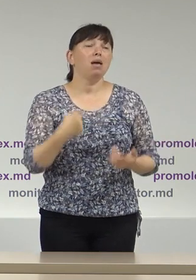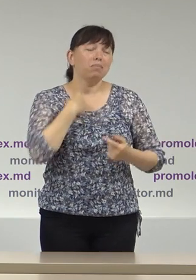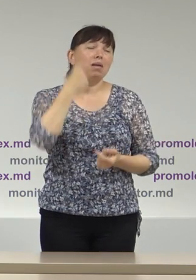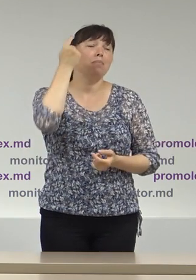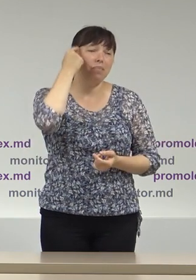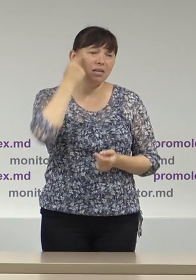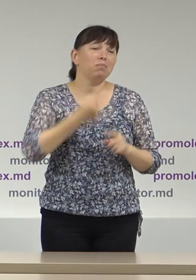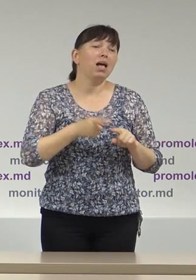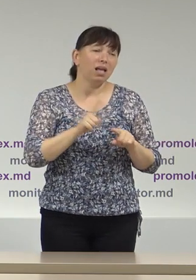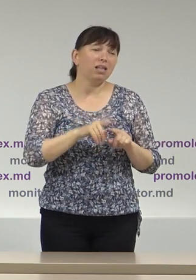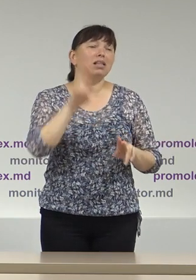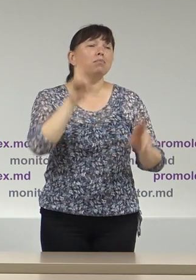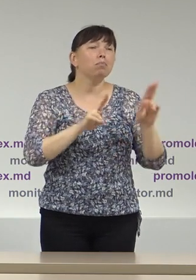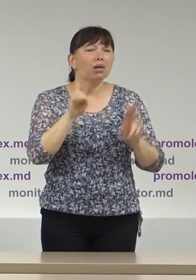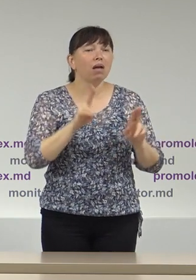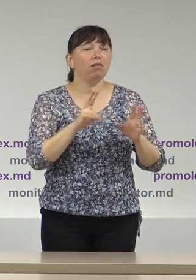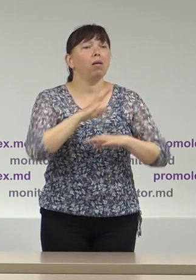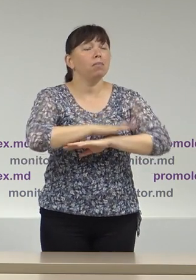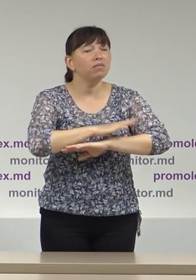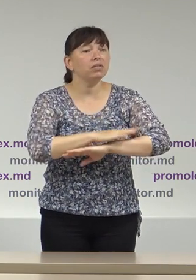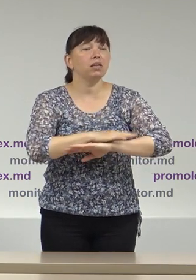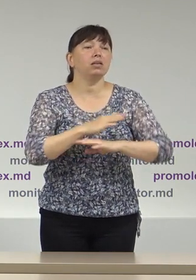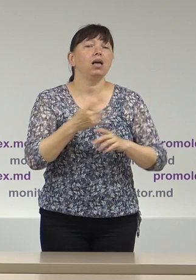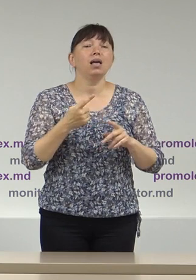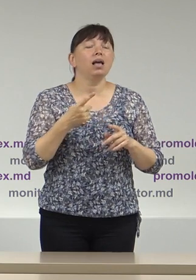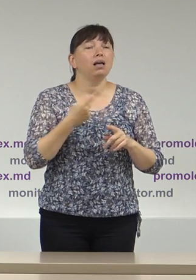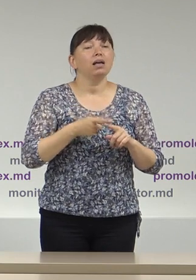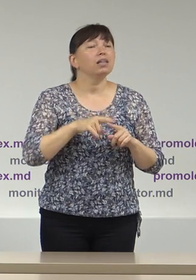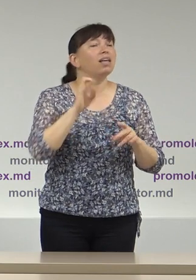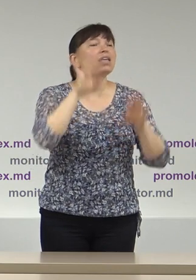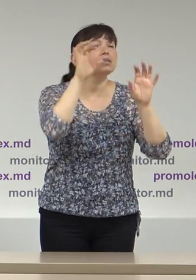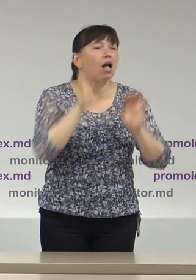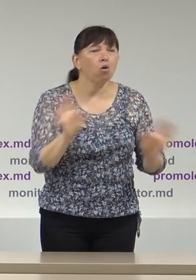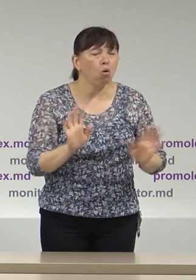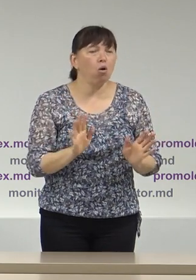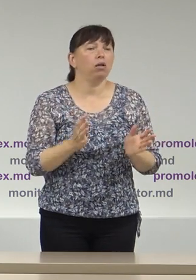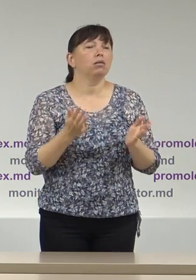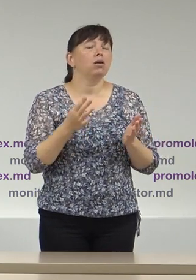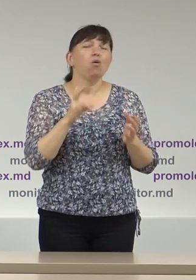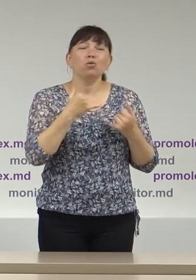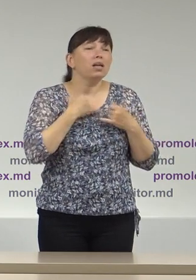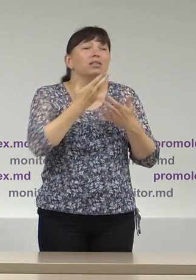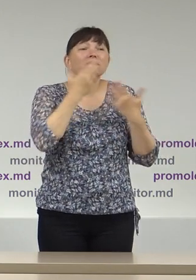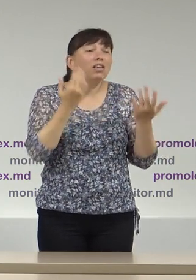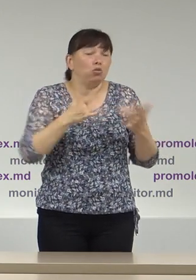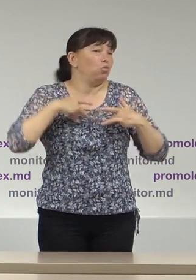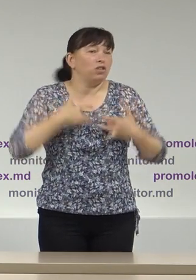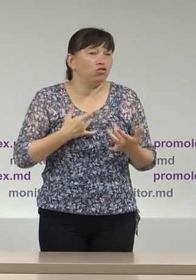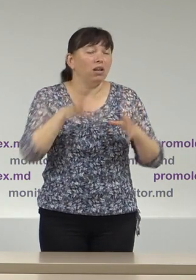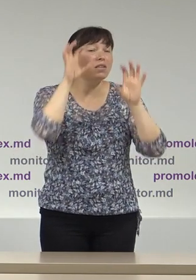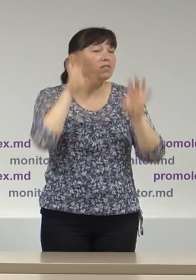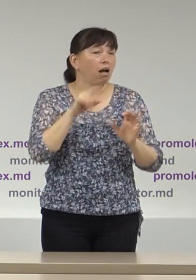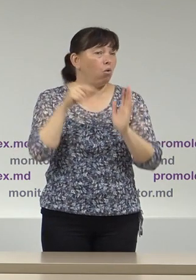de un cod de conduită nu este vorba de prevedere legală nu avem o astfel de prevedere cu regret în